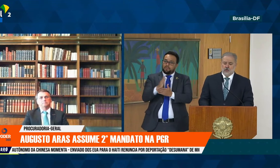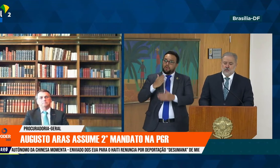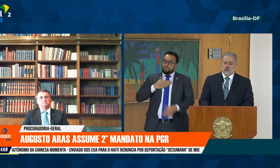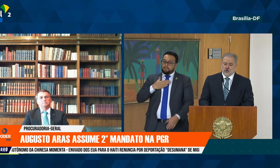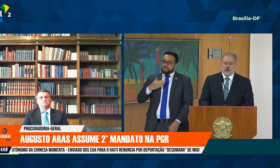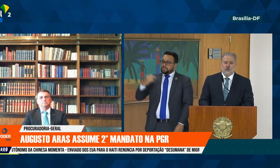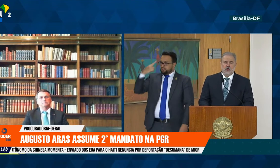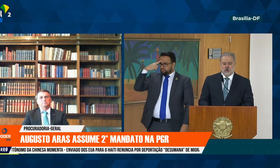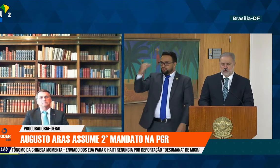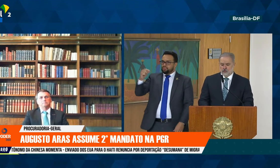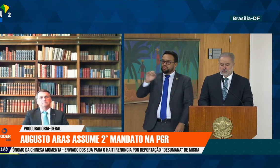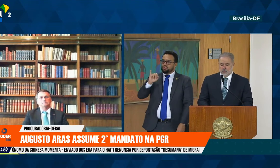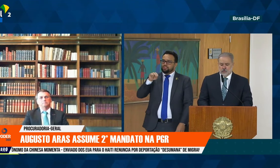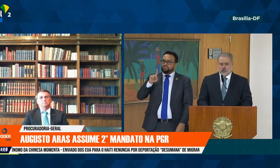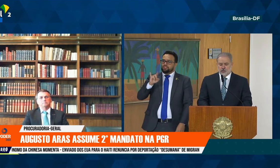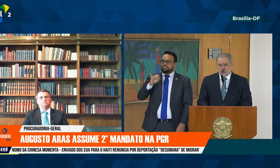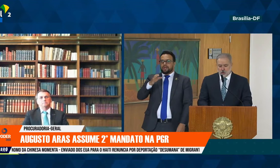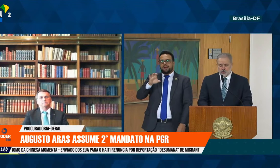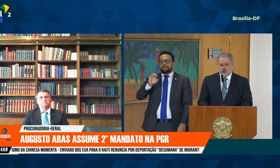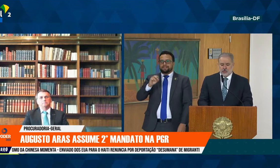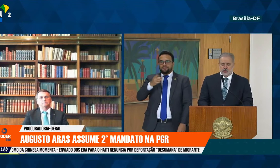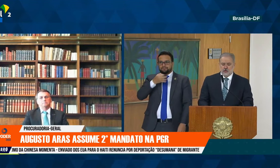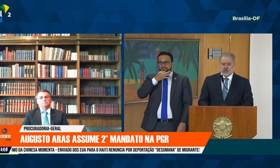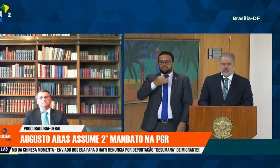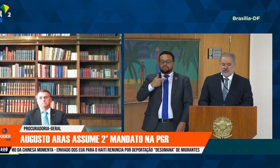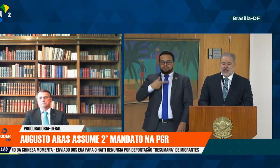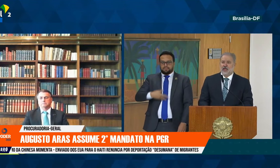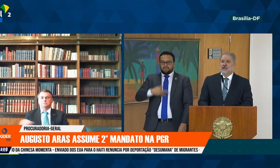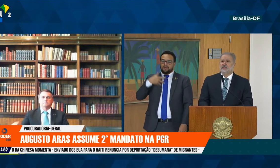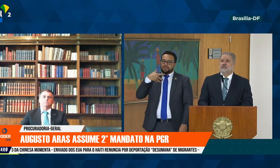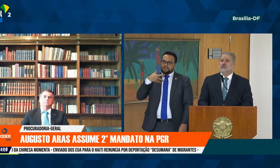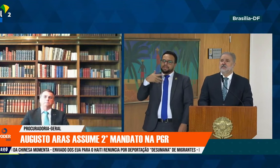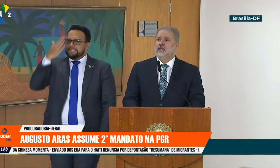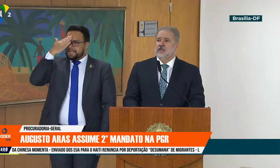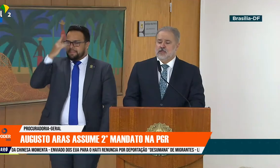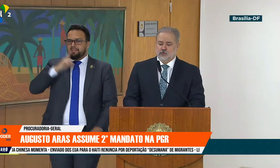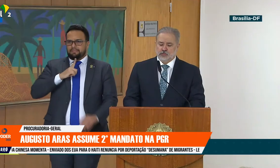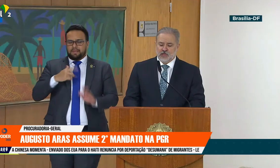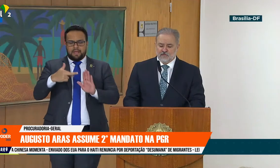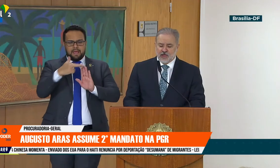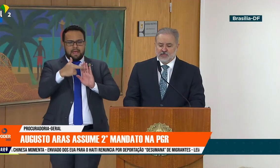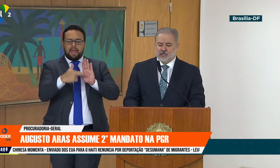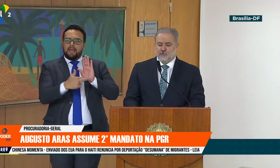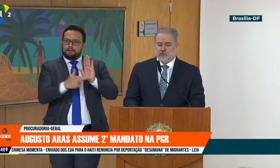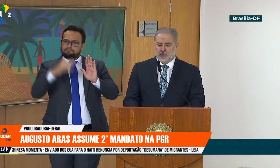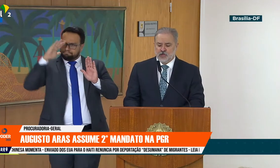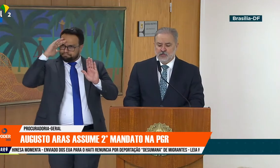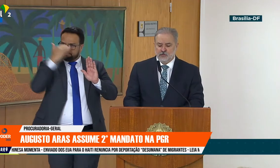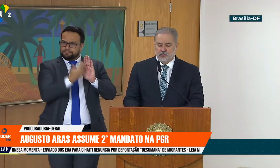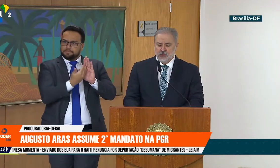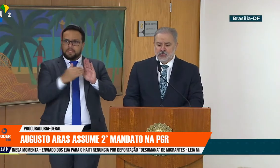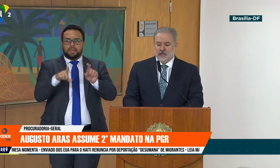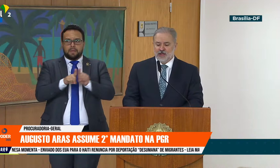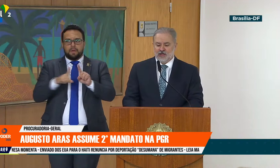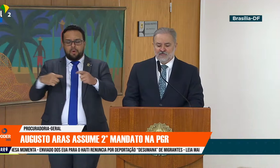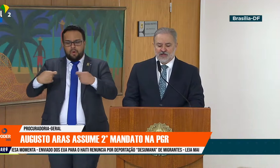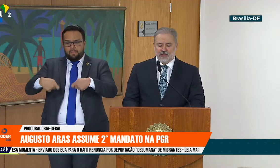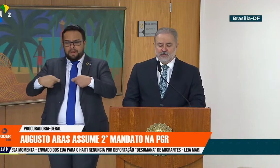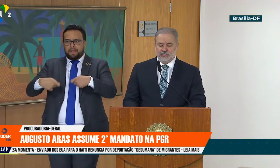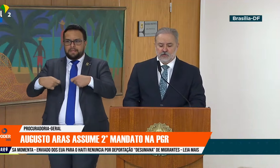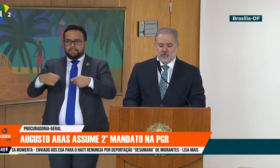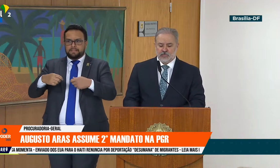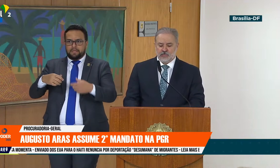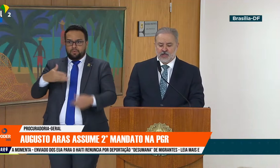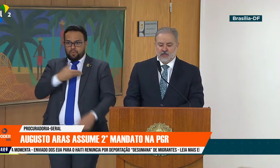muito me honrou. Cioso que sou das regras e dos deveres republicanos e da